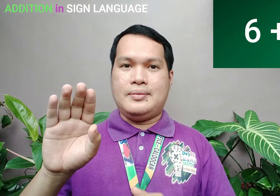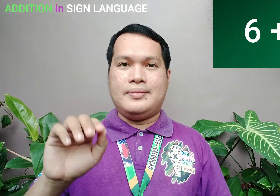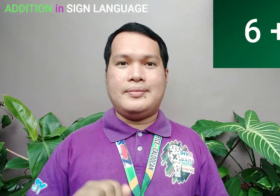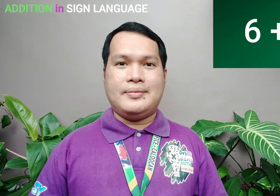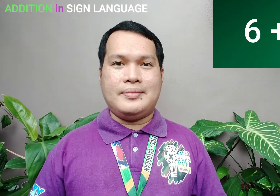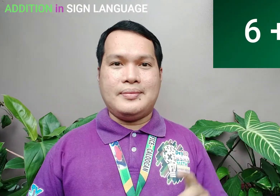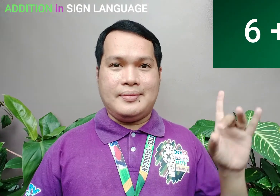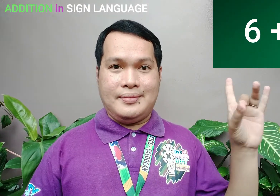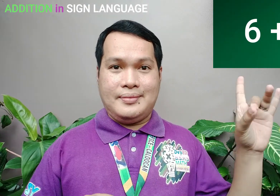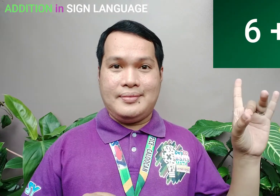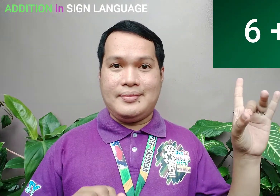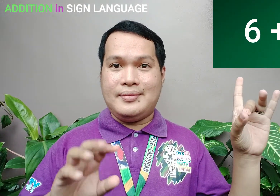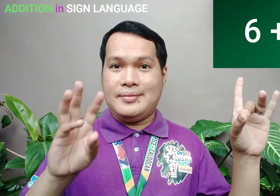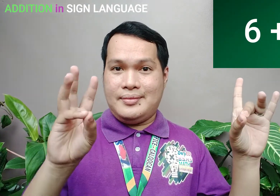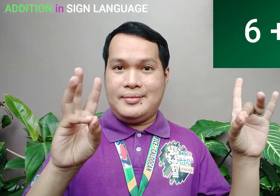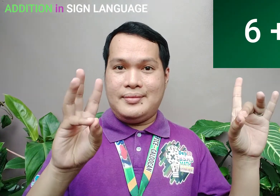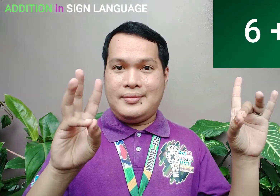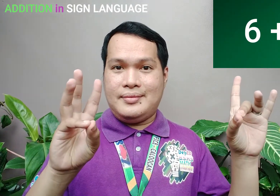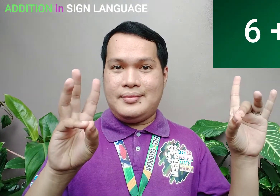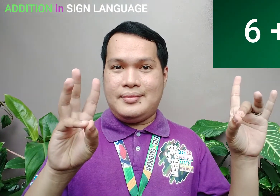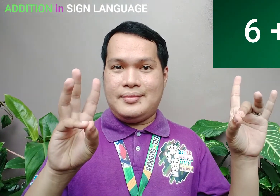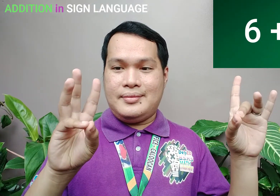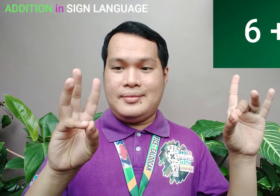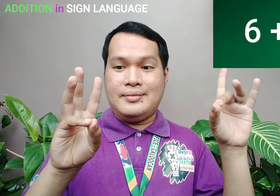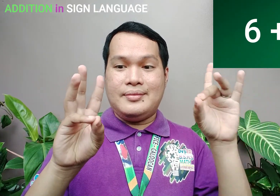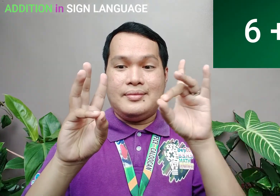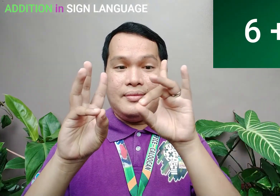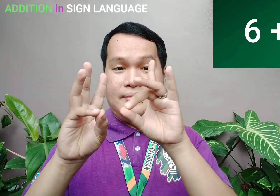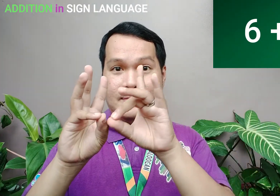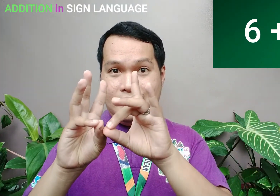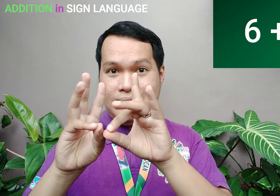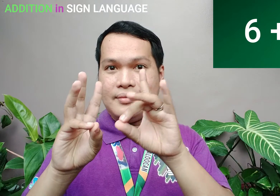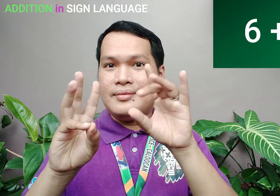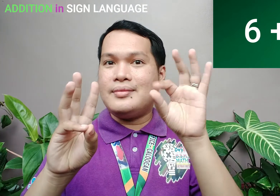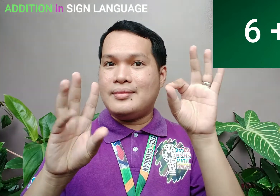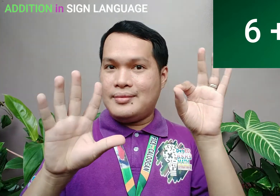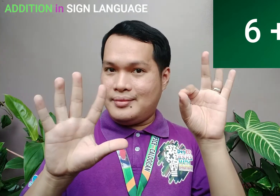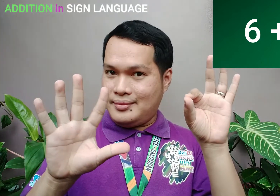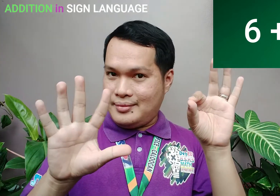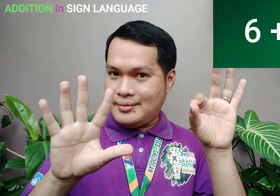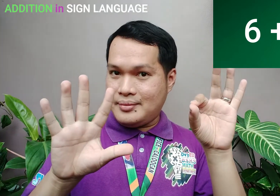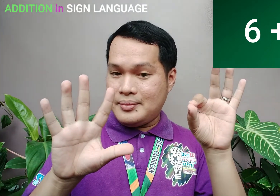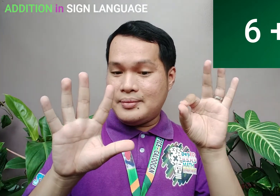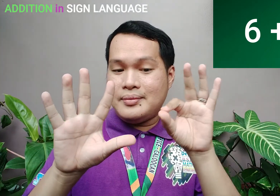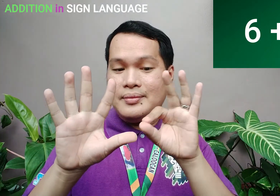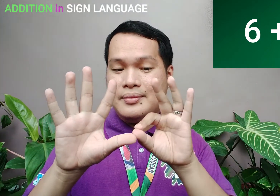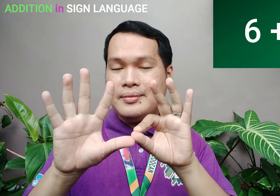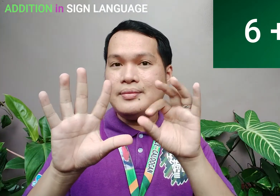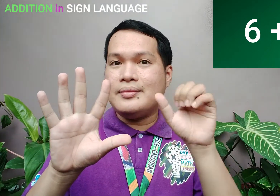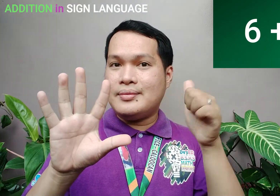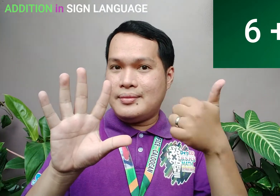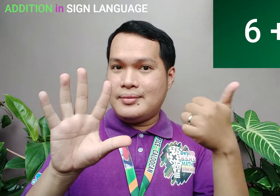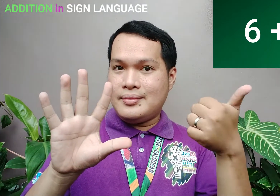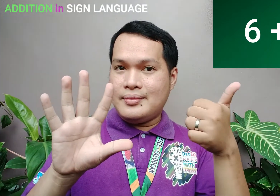Dapat i-attras ito sa 5 8 Idikit sa 6 Magiging 5 na ang 6 At 9 na ang 8